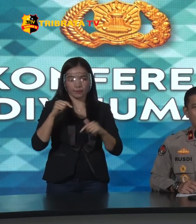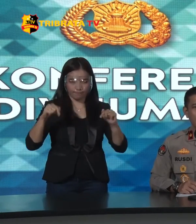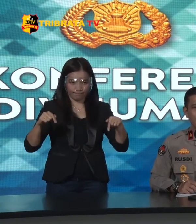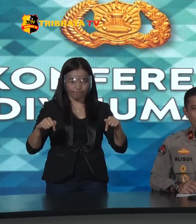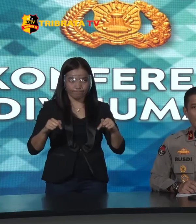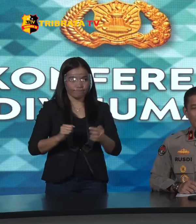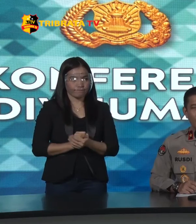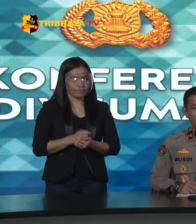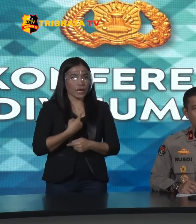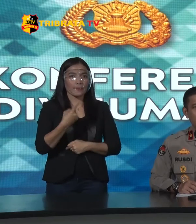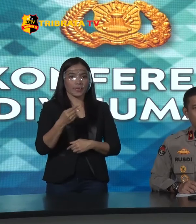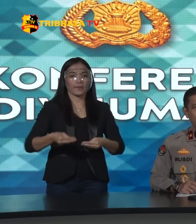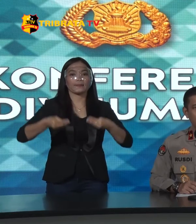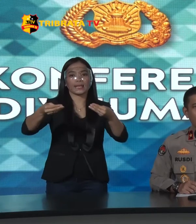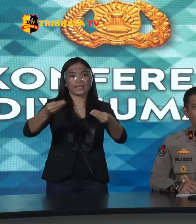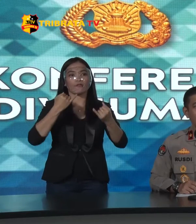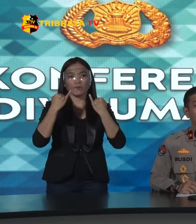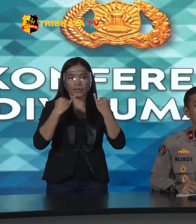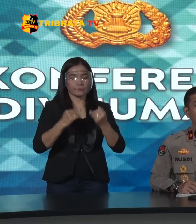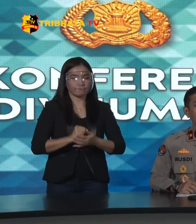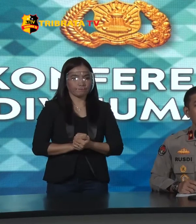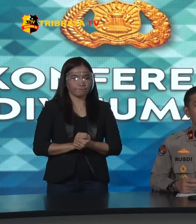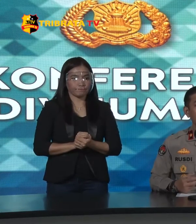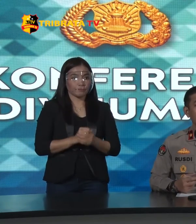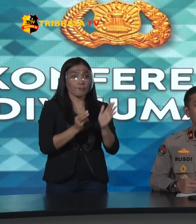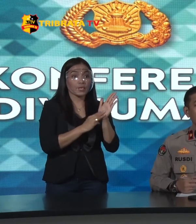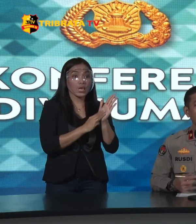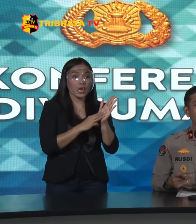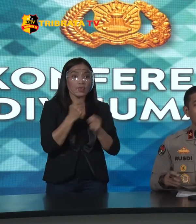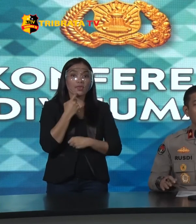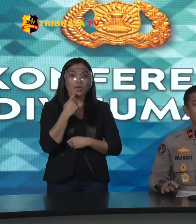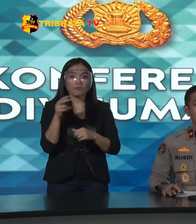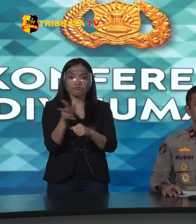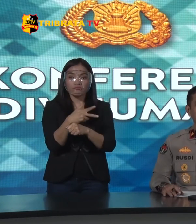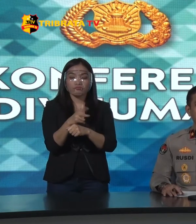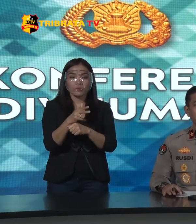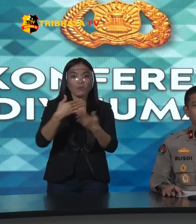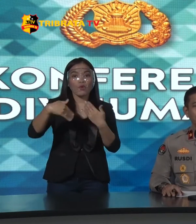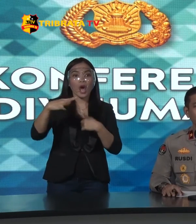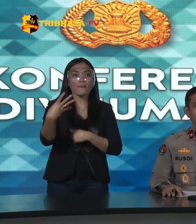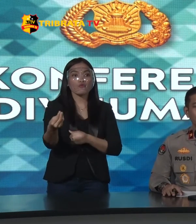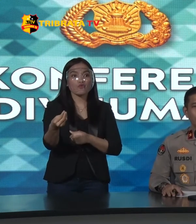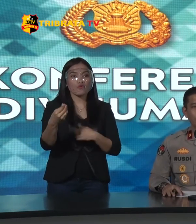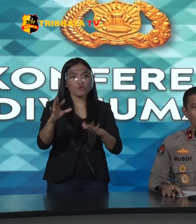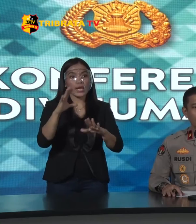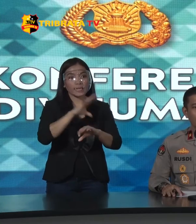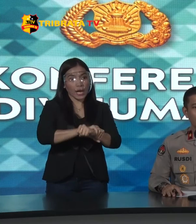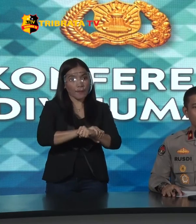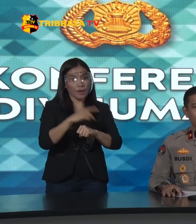Kita akan informasikan Pak Soal yang video Bilal Pengajak mudik itu Pak benar Ditangkap Atau belum Yang